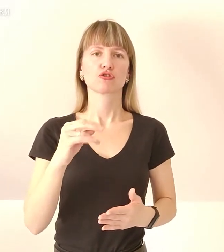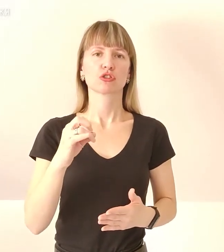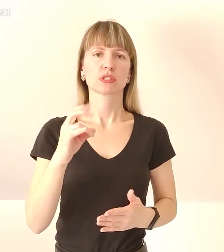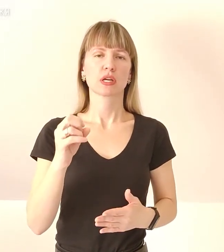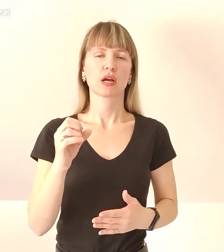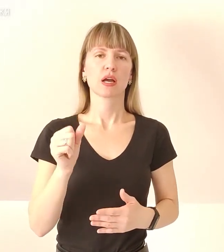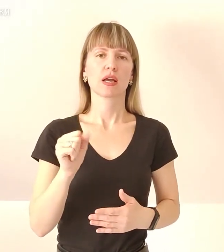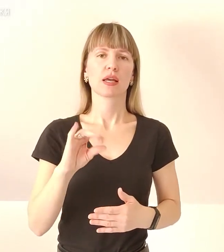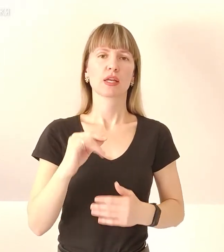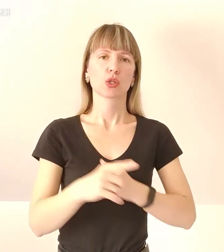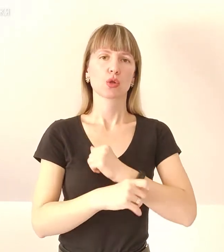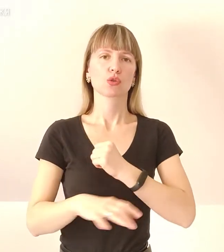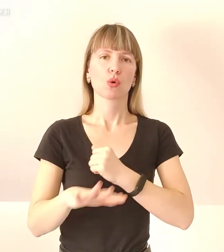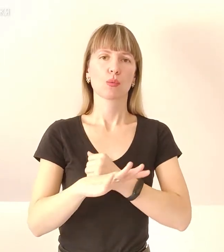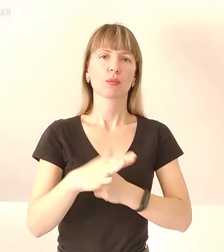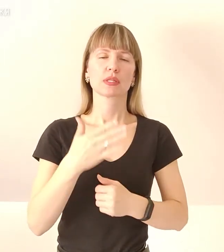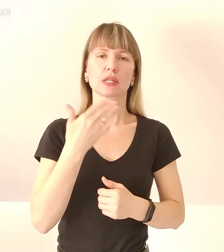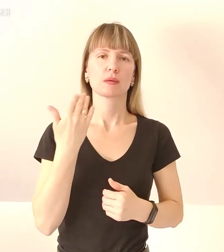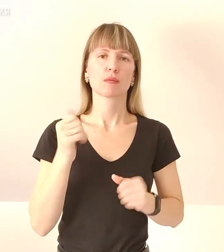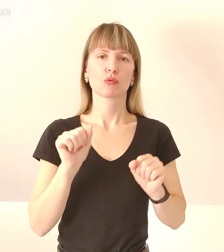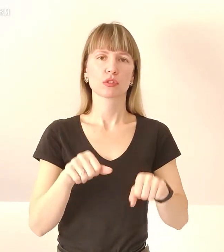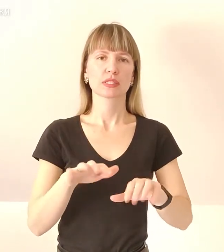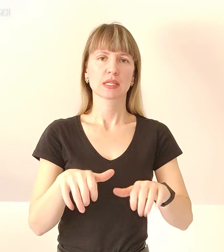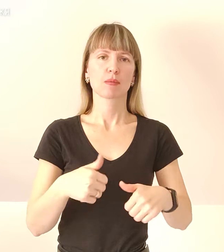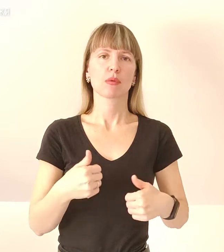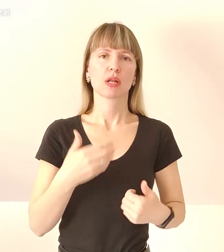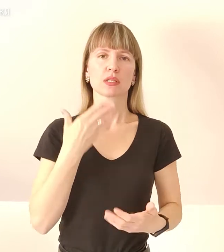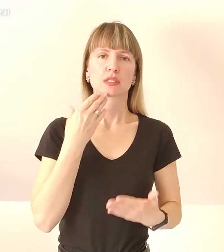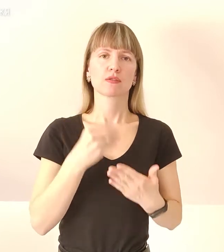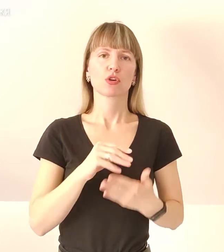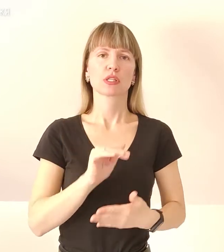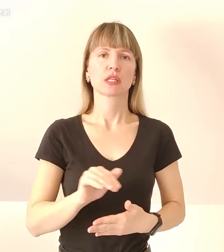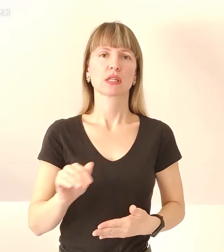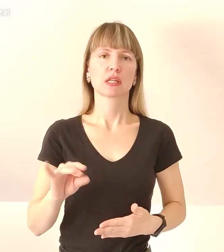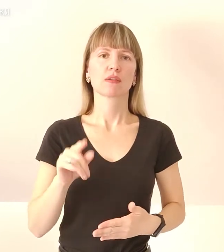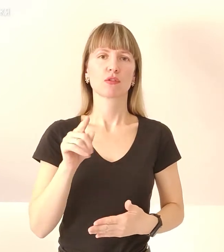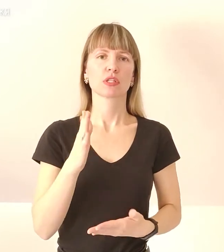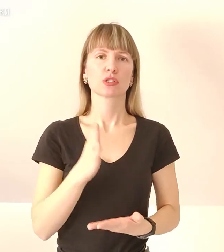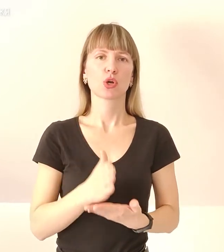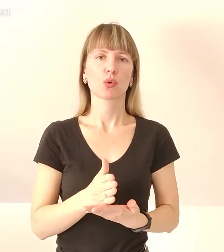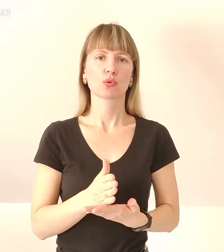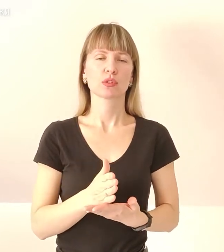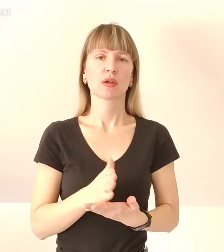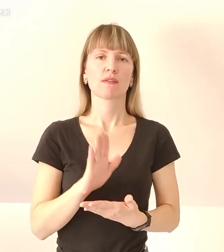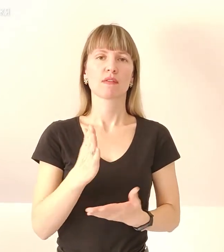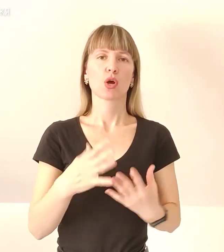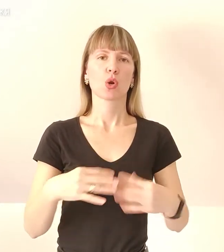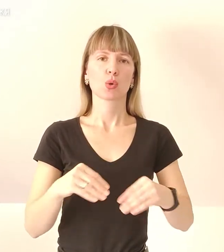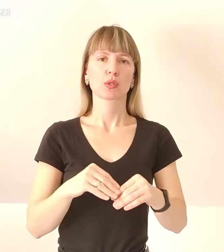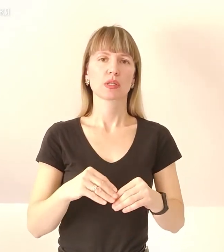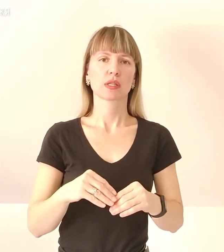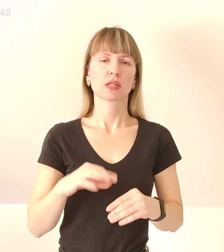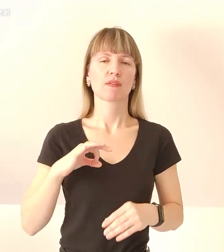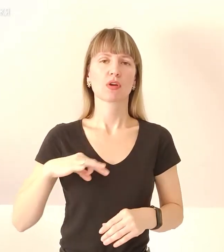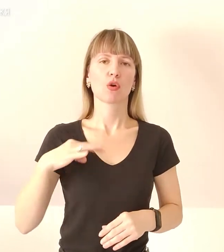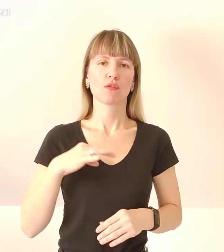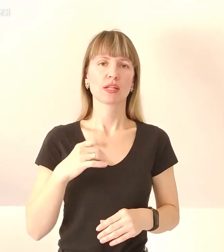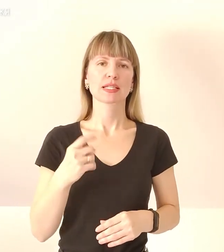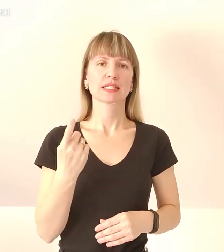області не мали можливості забрати своїх дітей, і вони знаходяться в родинах вихователі, з ними в безпеці.